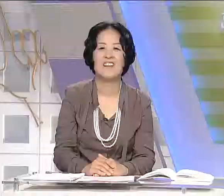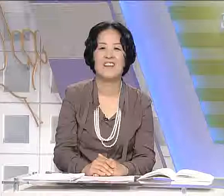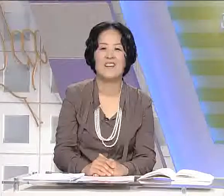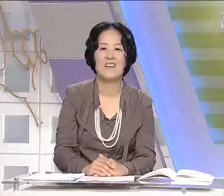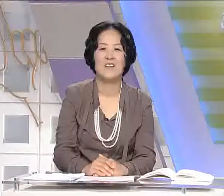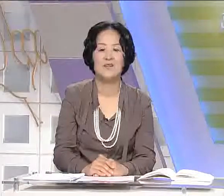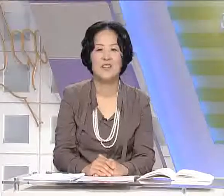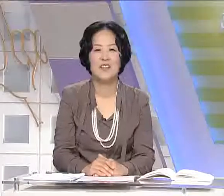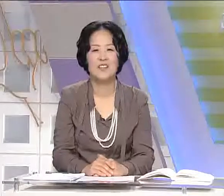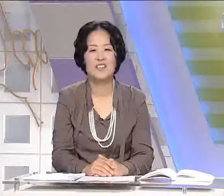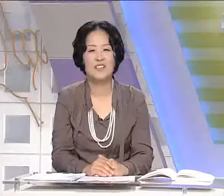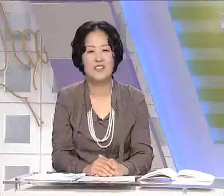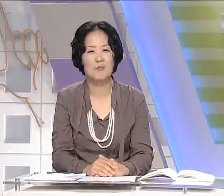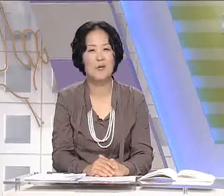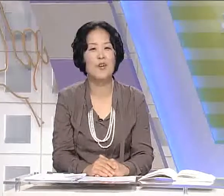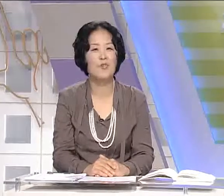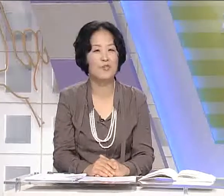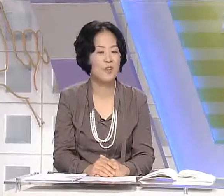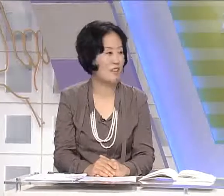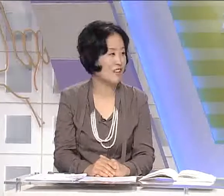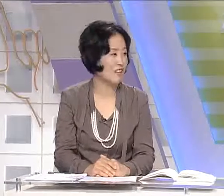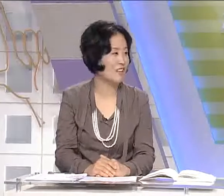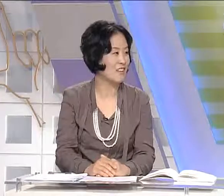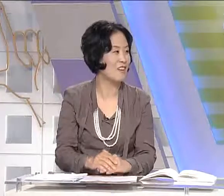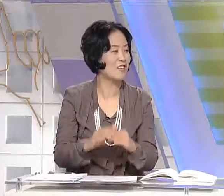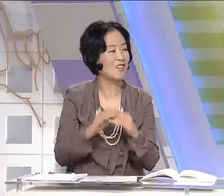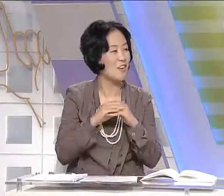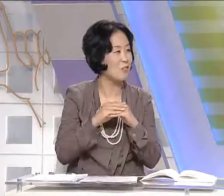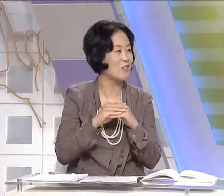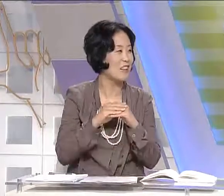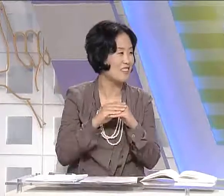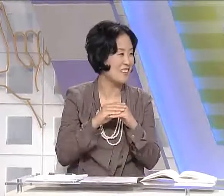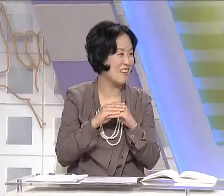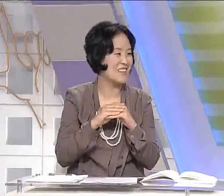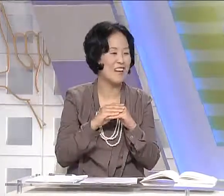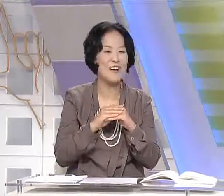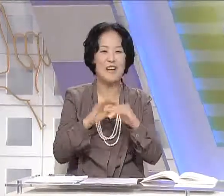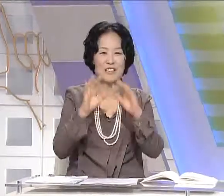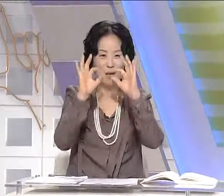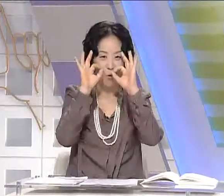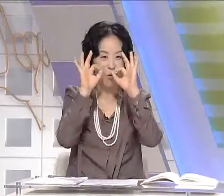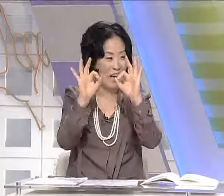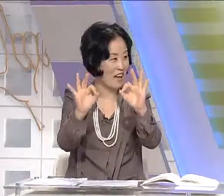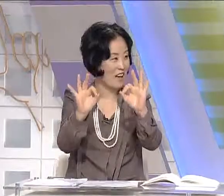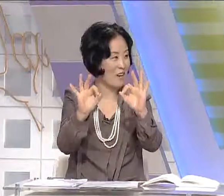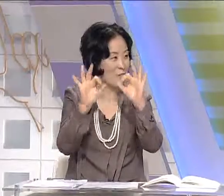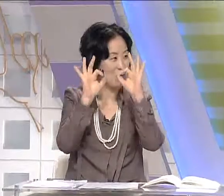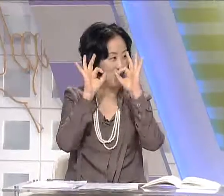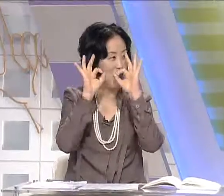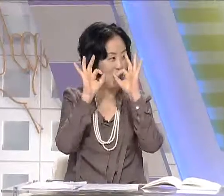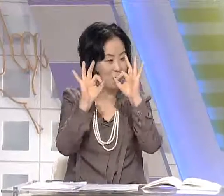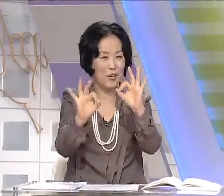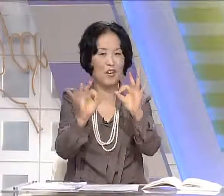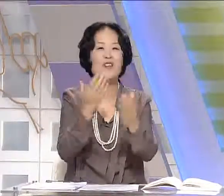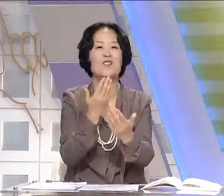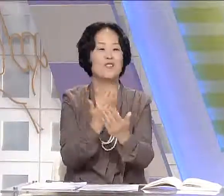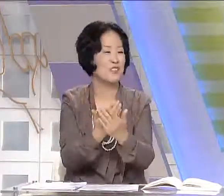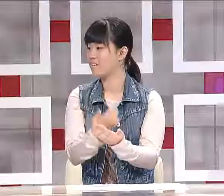네. 우리 현진 학생 보여주세요 할 때 자, 그렇게 어렵지는 않은데 자, 보다. 보다. 보여주세요.